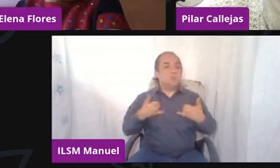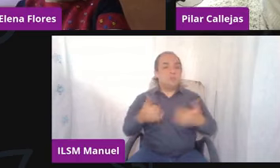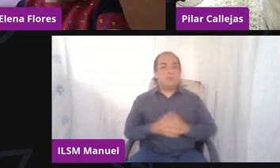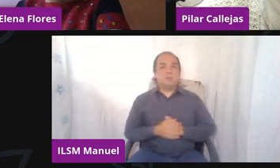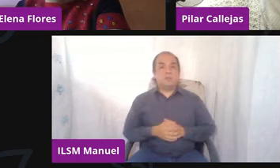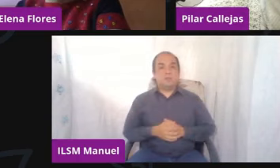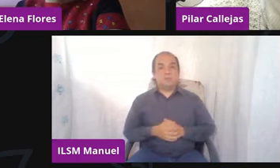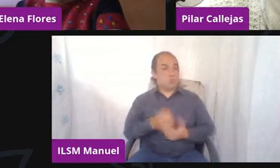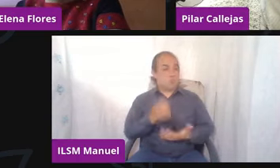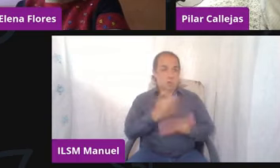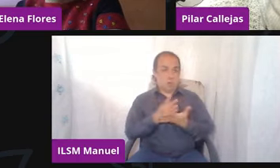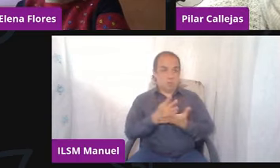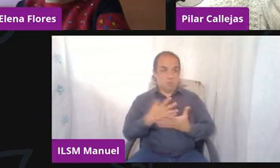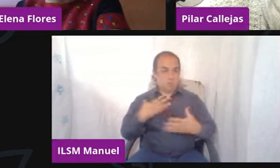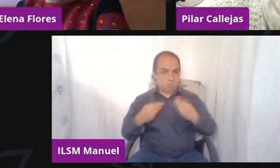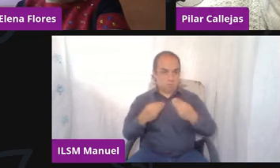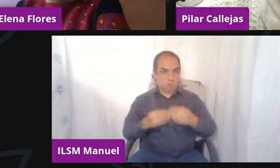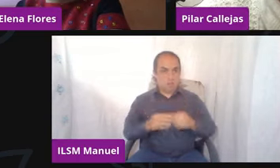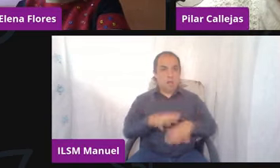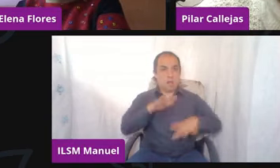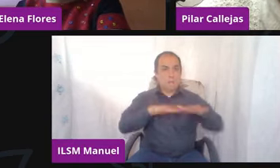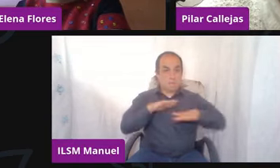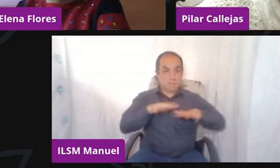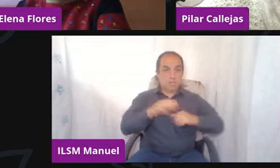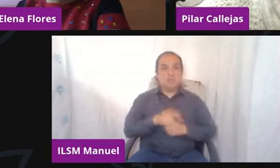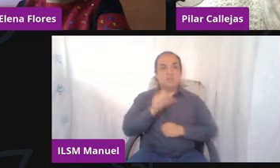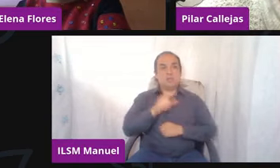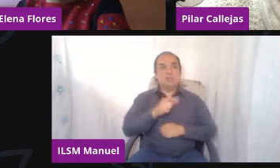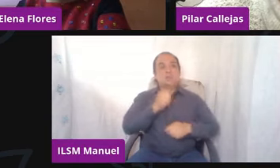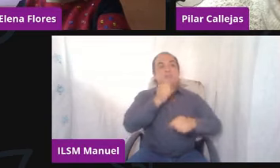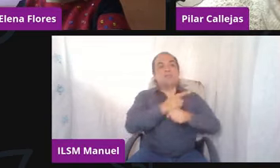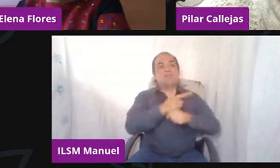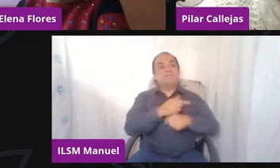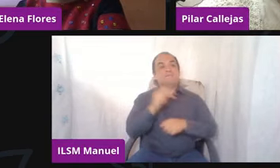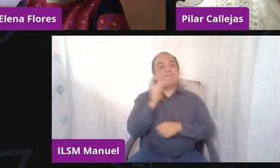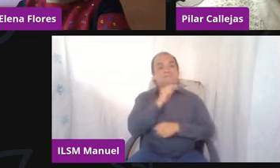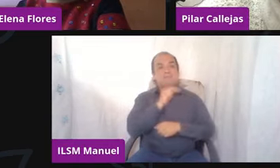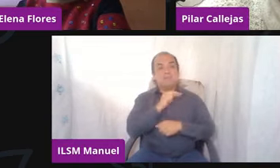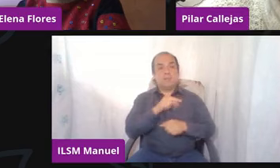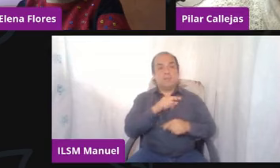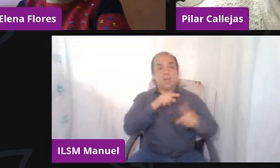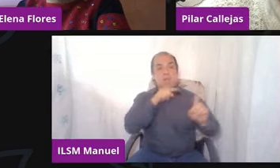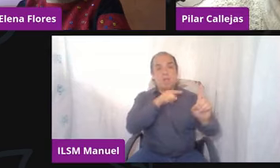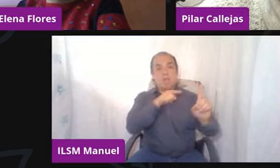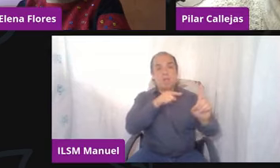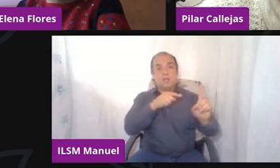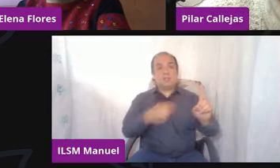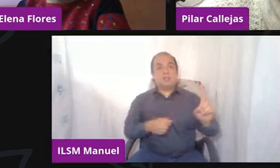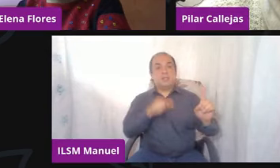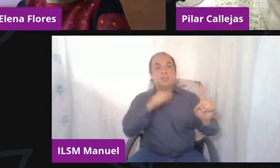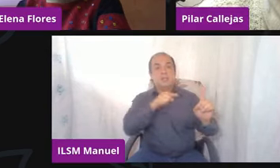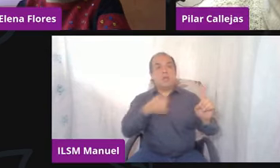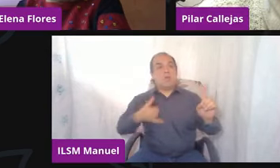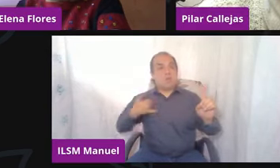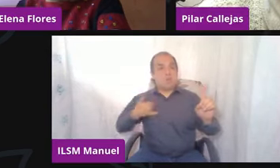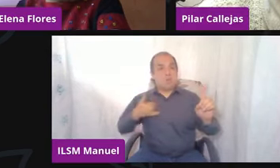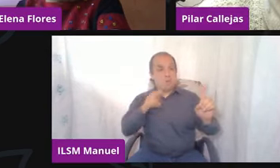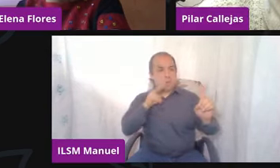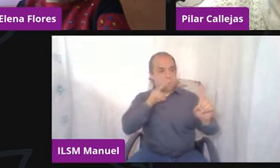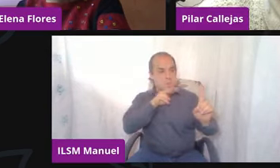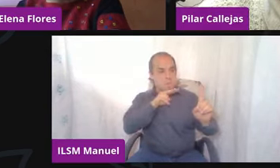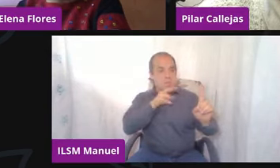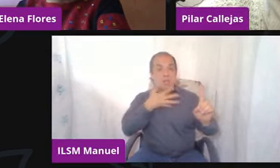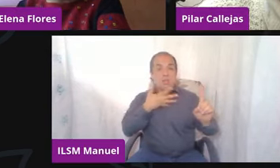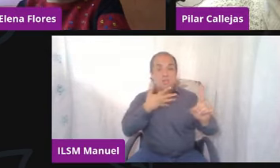Muchas veces es detectable, cuando es detectable a tiempo es porque se observa que el chavo ya está teniendo diferentes